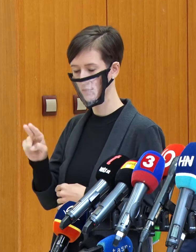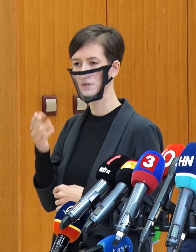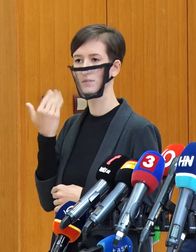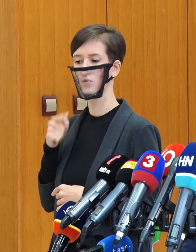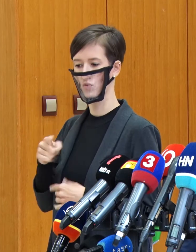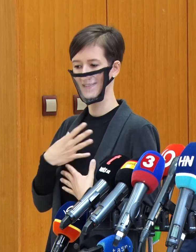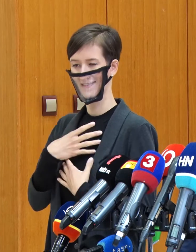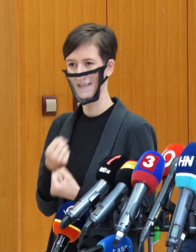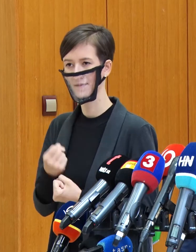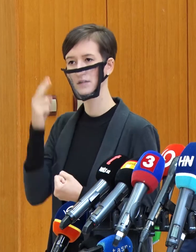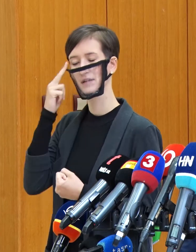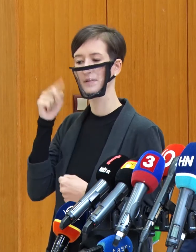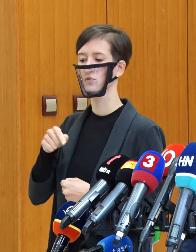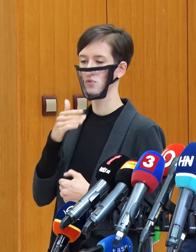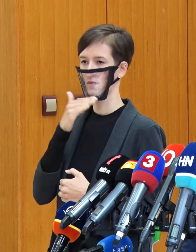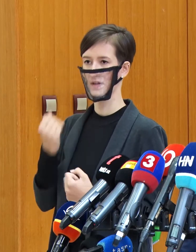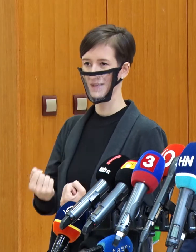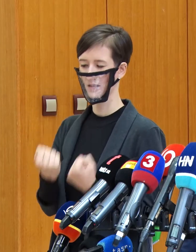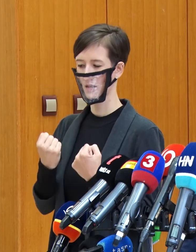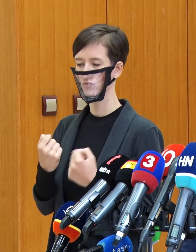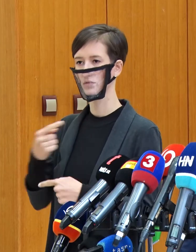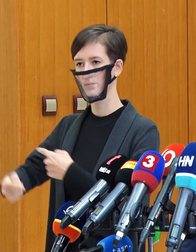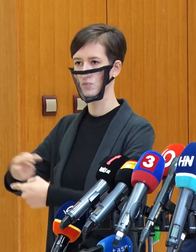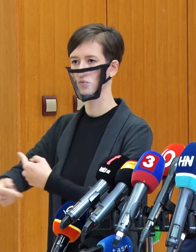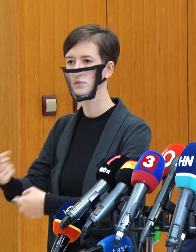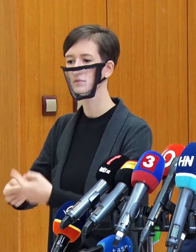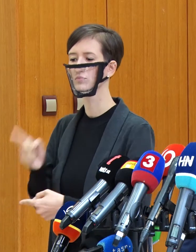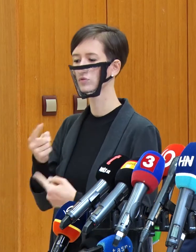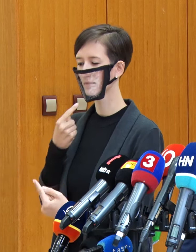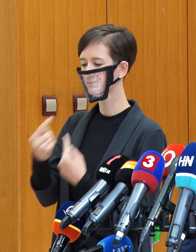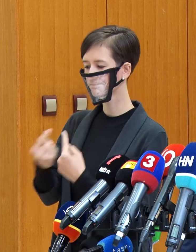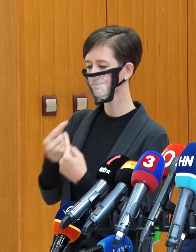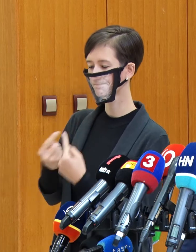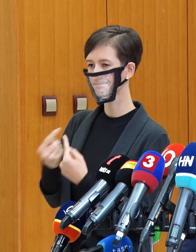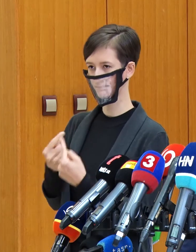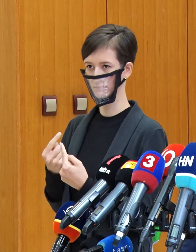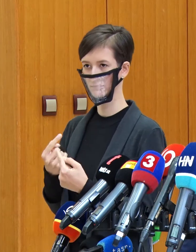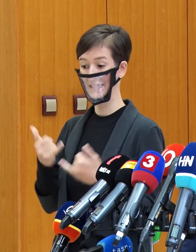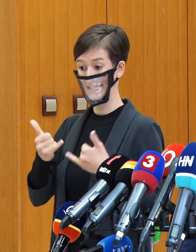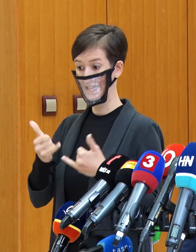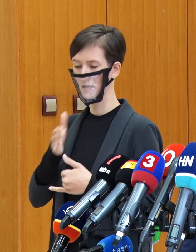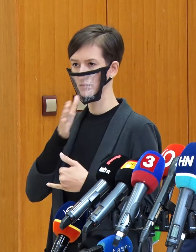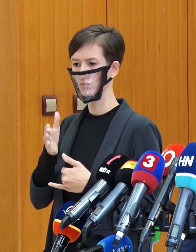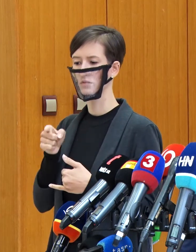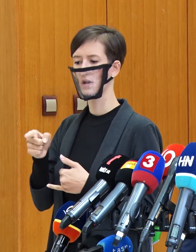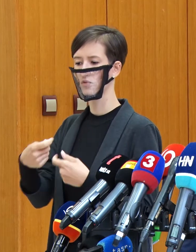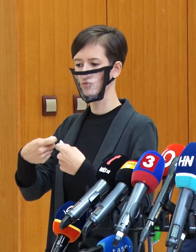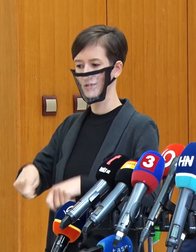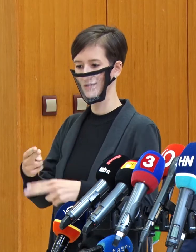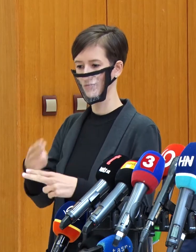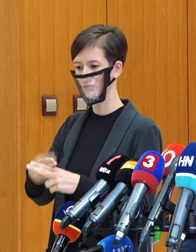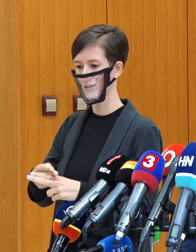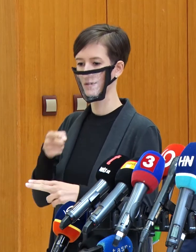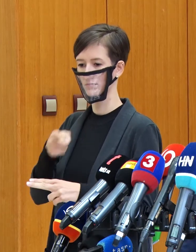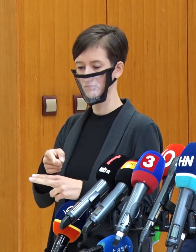začiatku ťažkého procesu negociácií. Toto je východisko, ktoré dnes príde na stôl členských štátov, ale